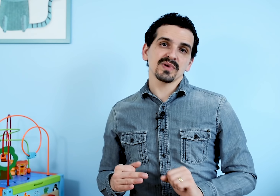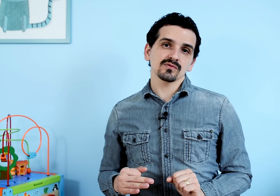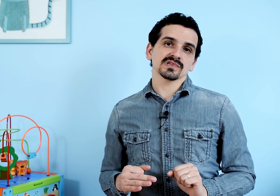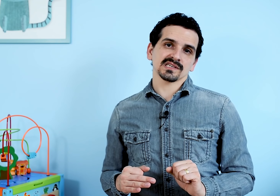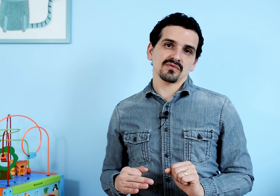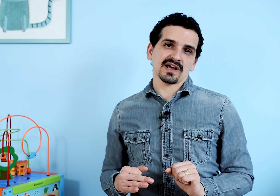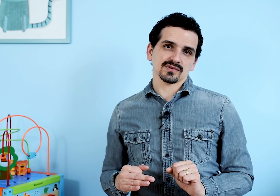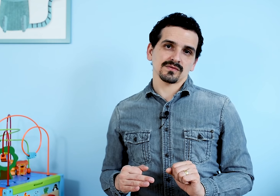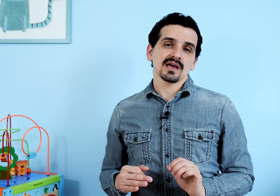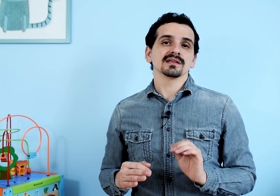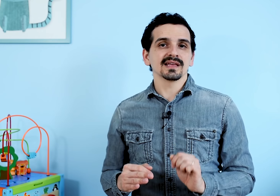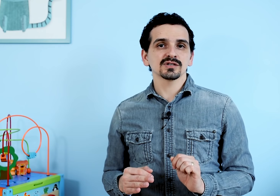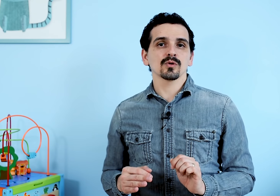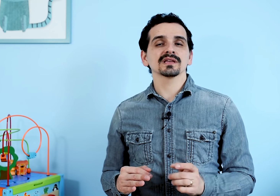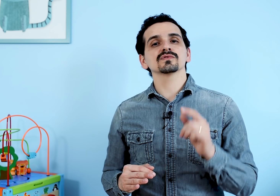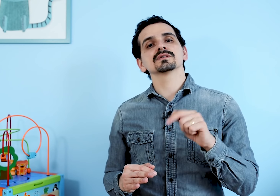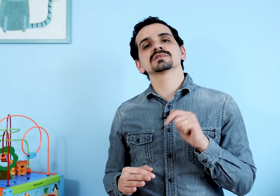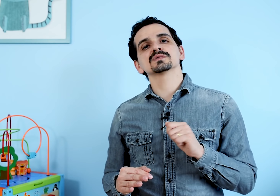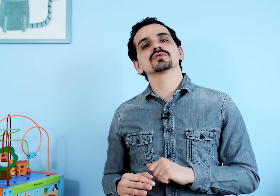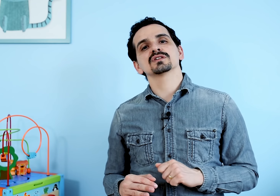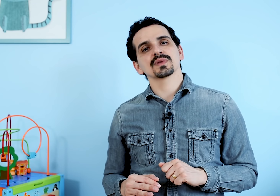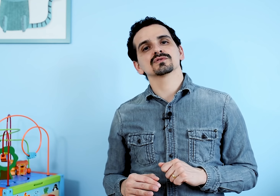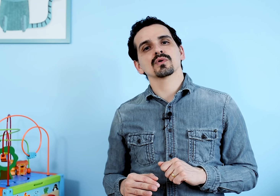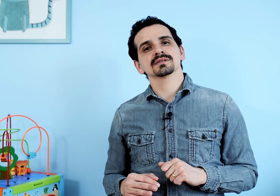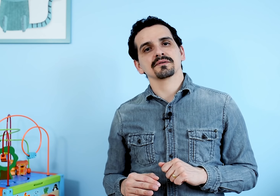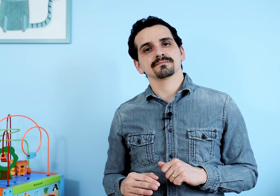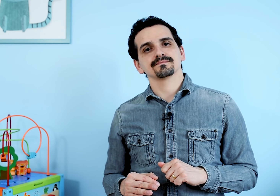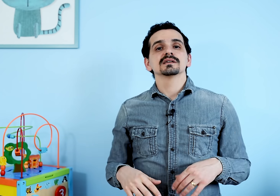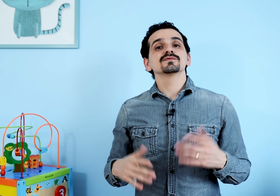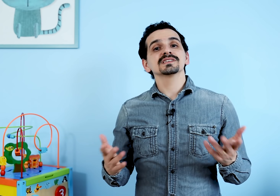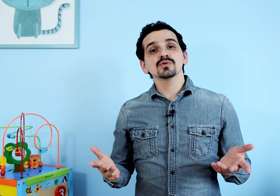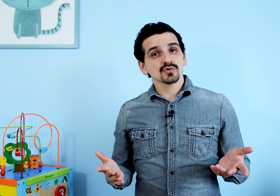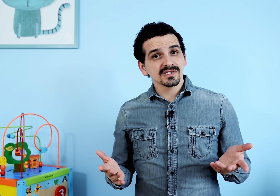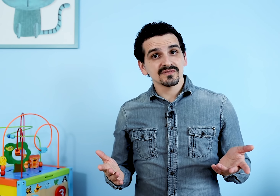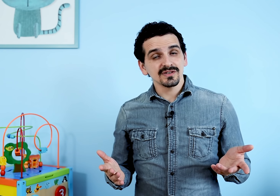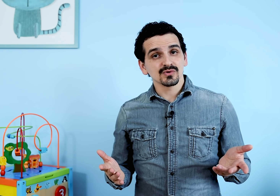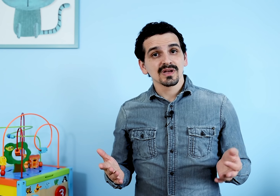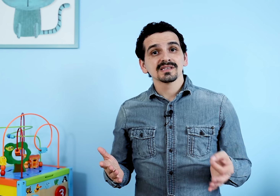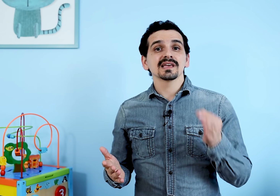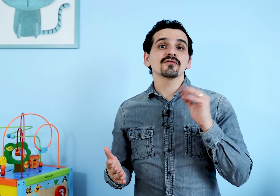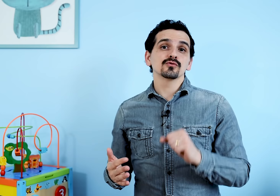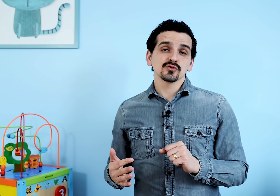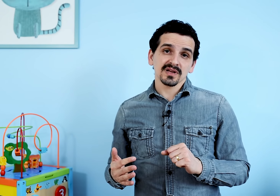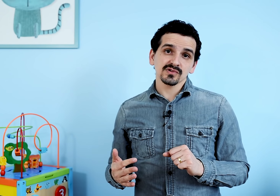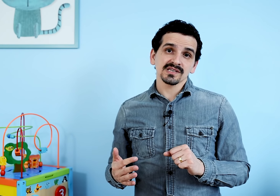perguntas que eu faço. Neste momento, você usa esse procedimento de correção. Se você gostou desse vídeo, se ele foi útil para você